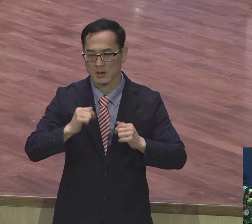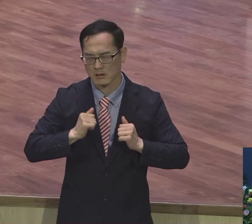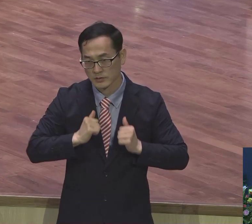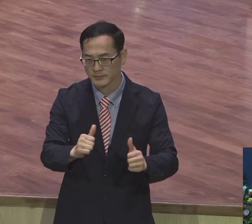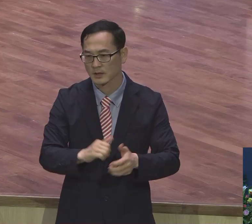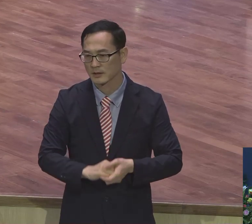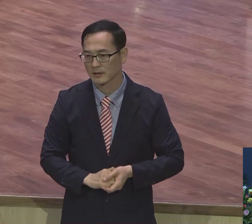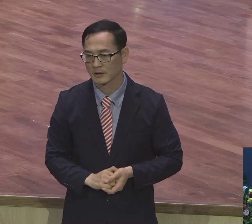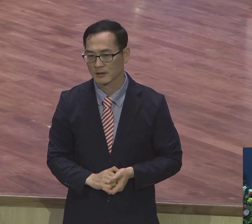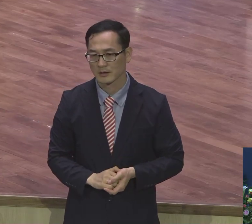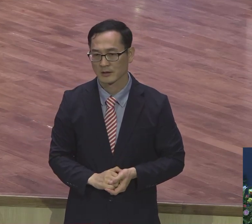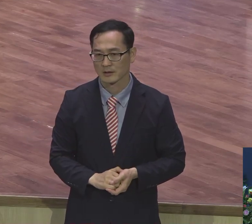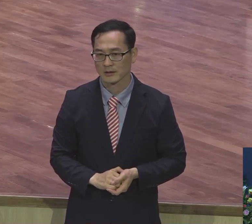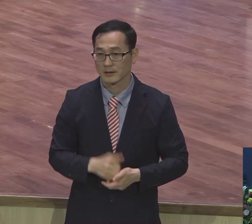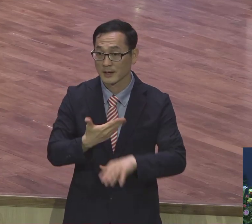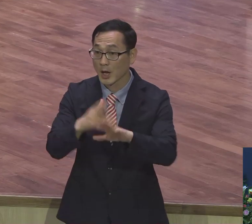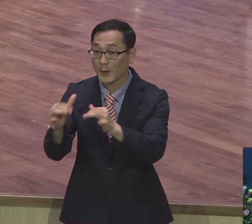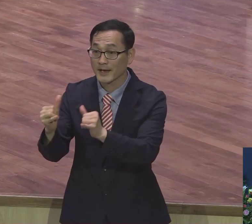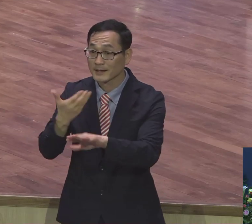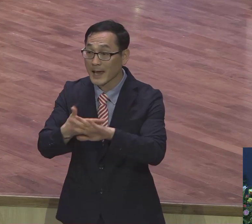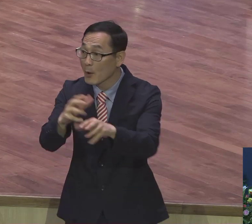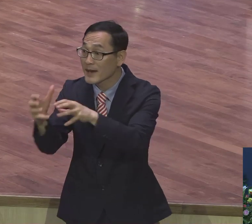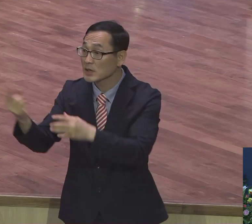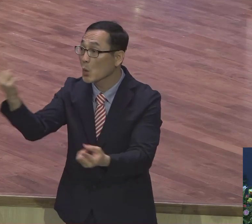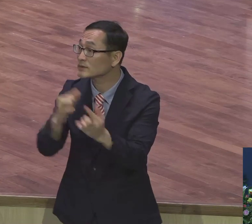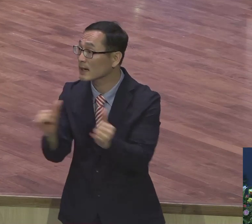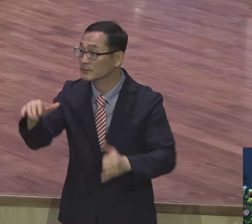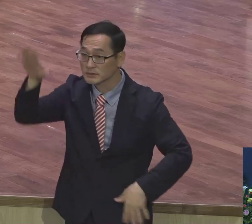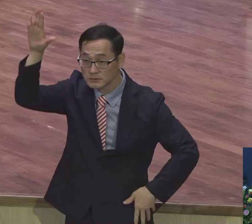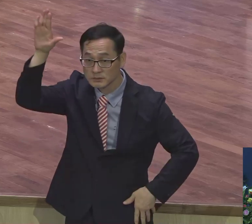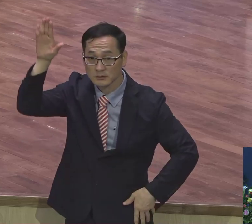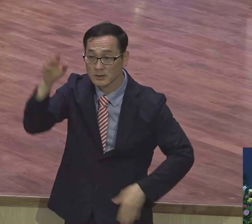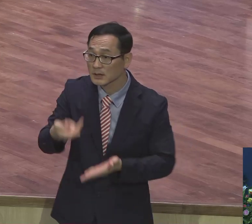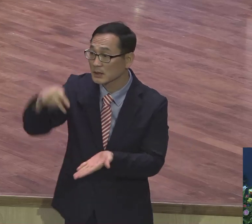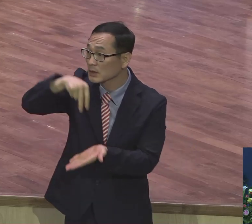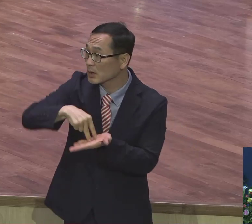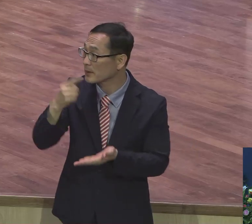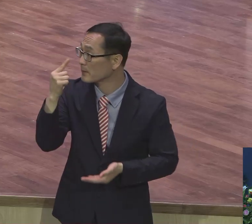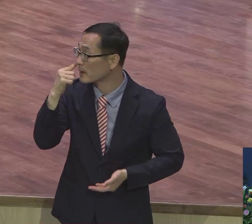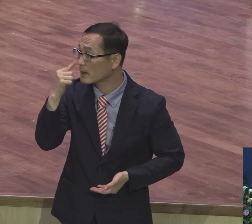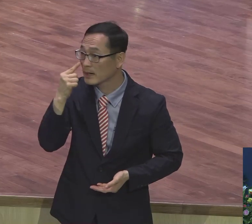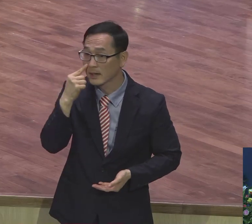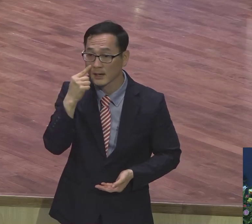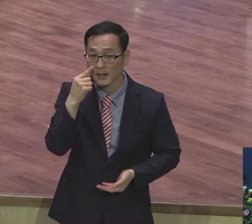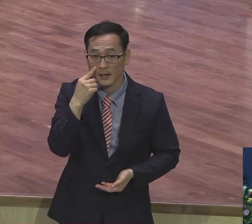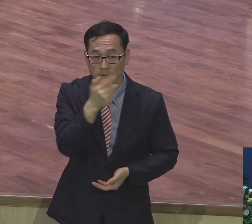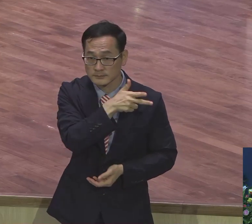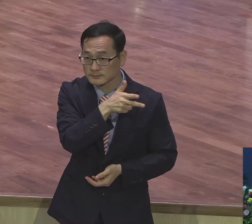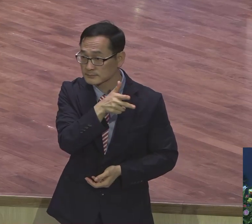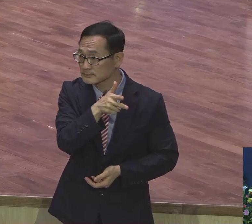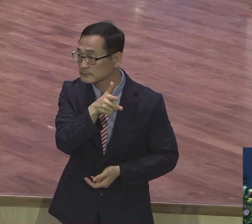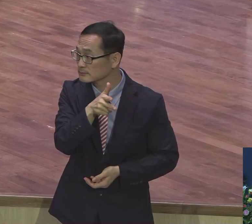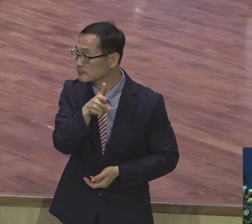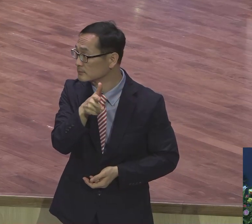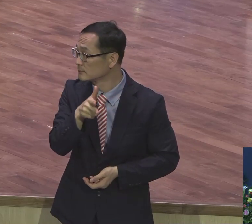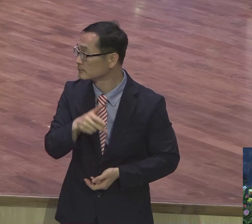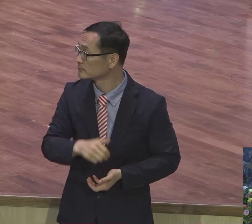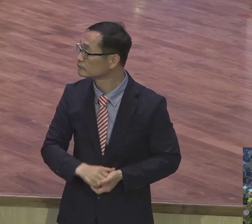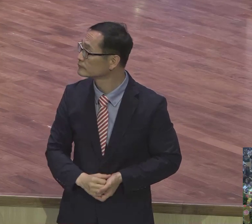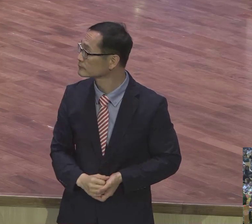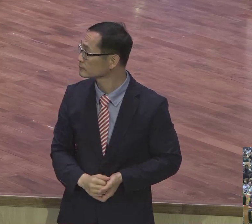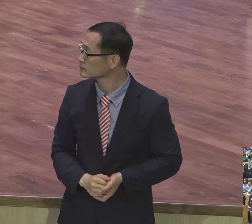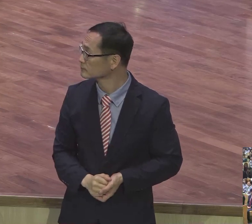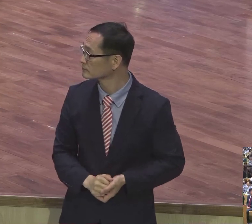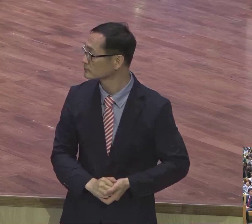해외에서 오신 분들 한번 그 자리에 일어나주시기 바랍니다. 한번 일어나 보세요. 시간에. 카메라 좀 쫙 천천히 밑으로 쭉